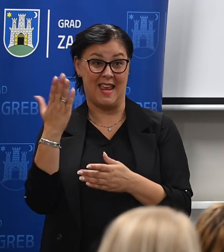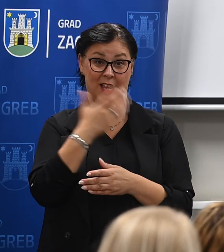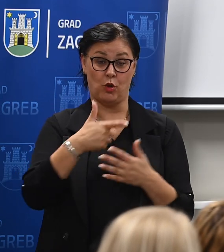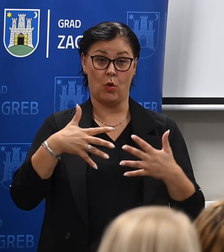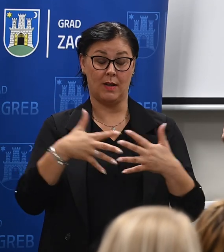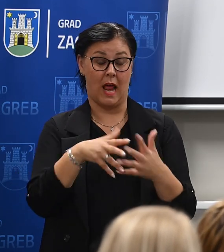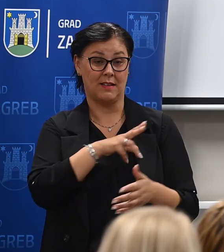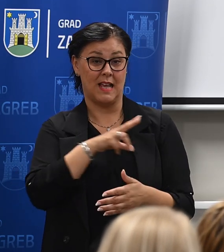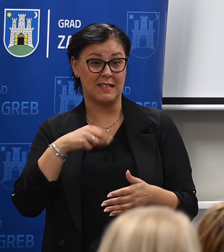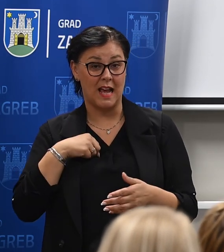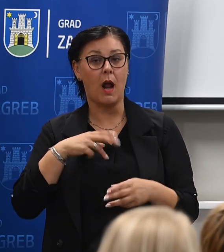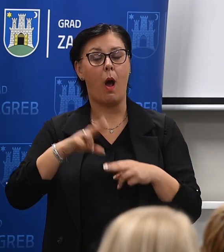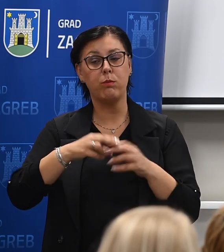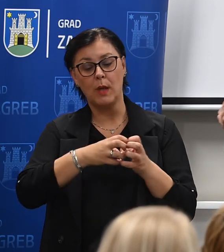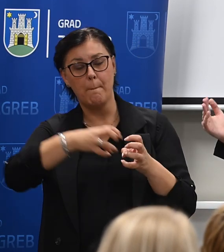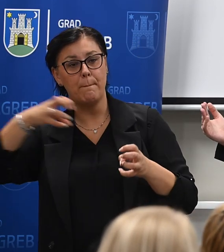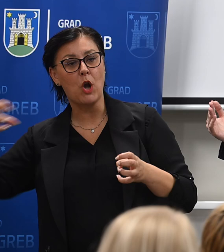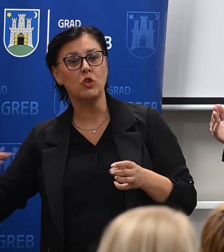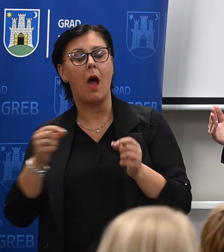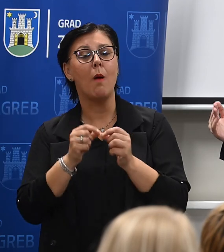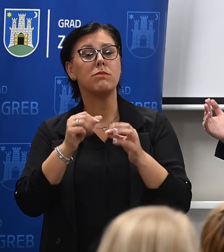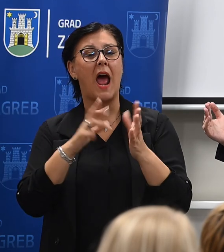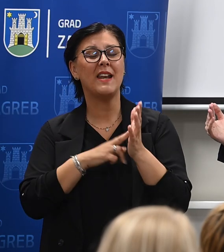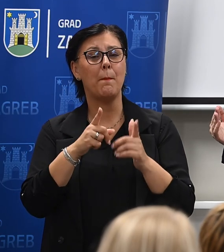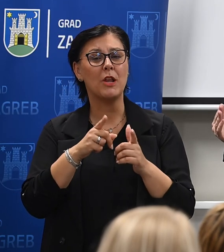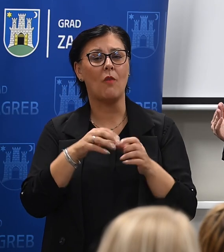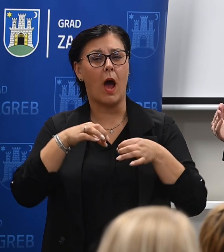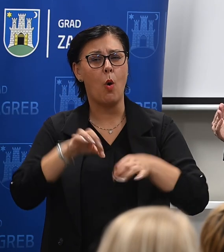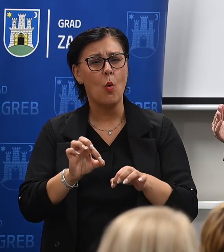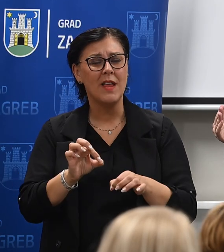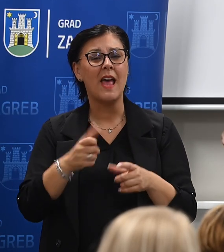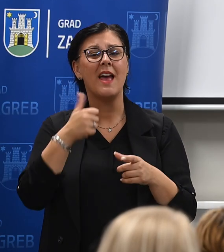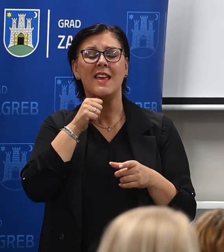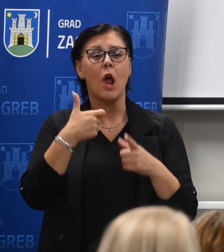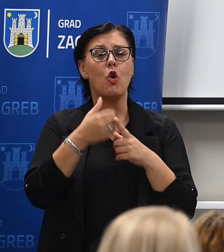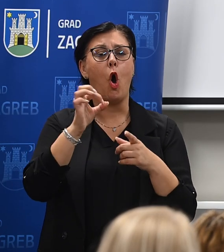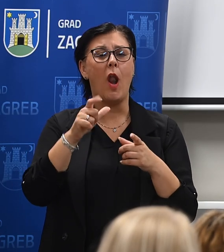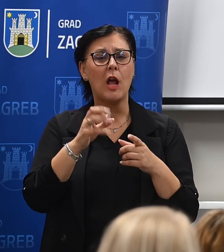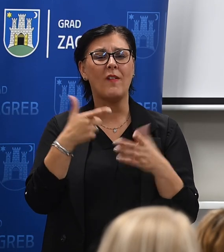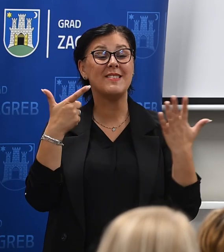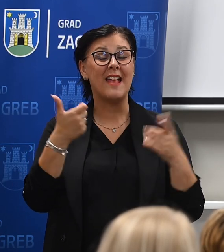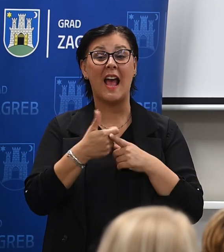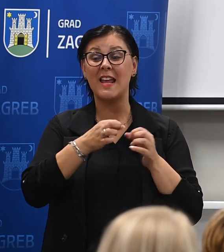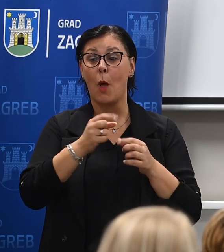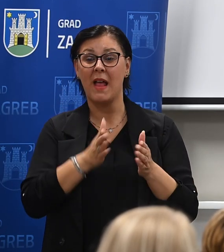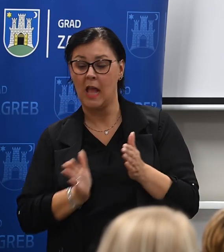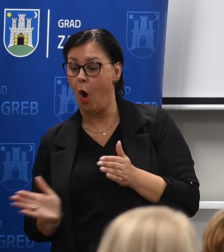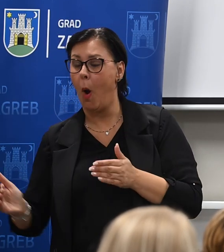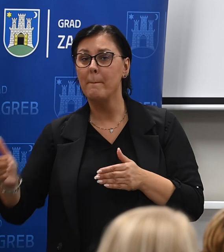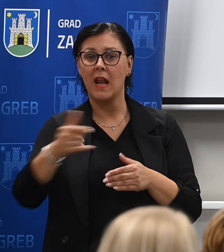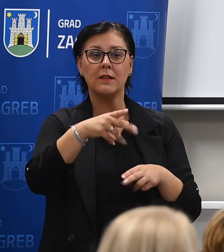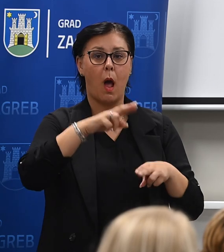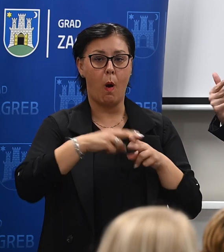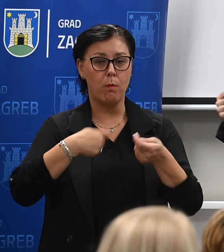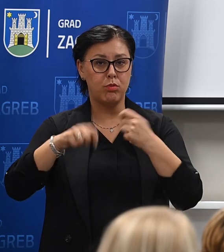to znate da idemo u prodrženje Branimirova i Kolakove, to će biti 7 km duga zapravo obilaznica sjeverna, to je